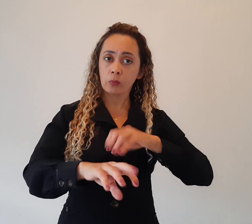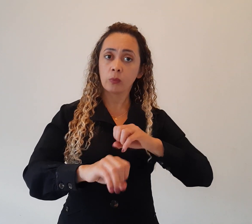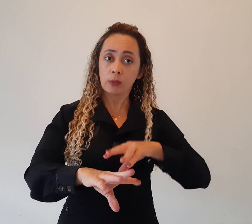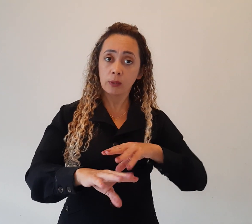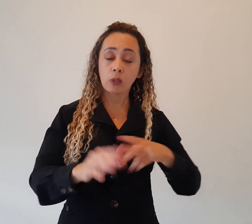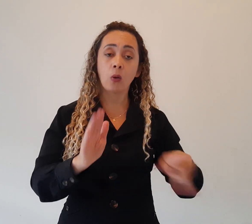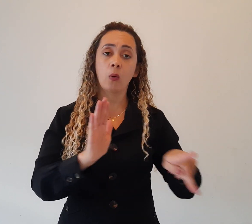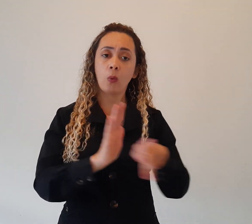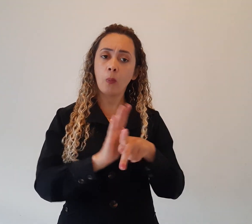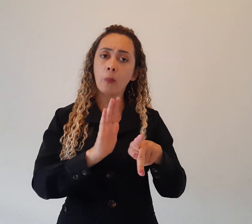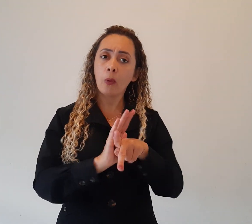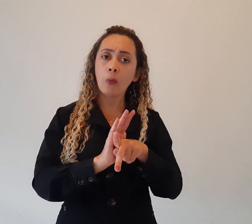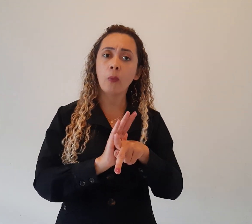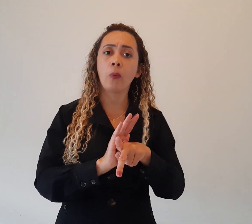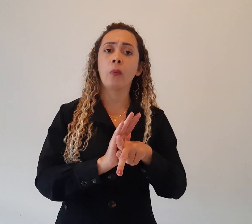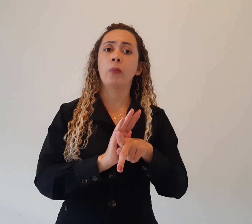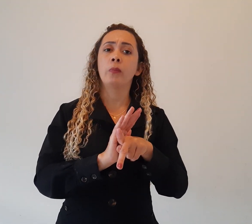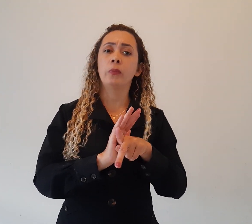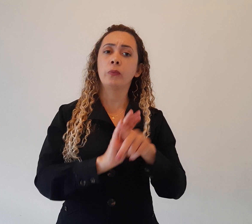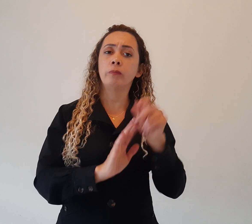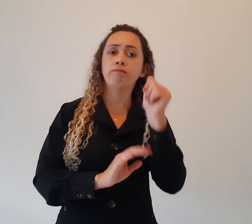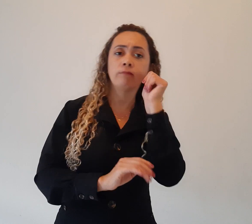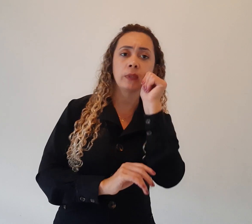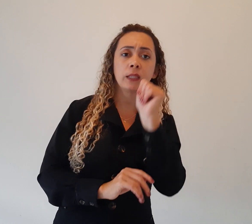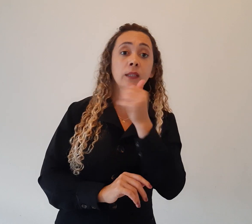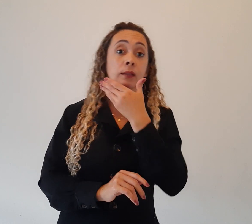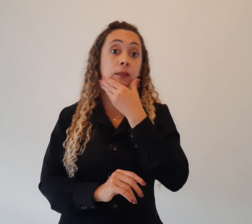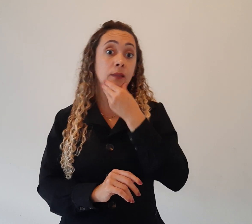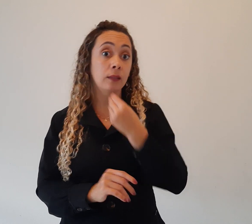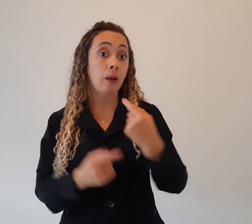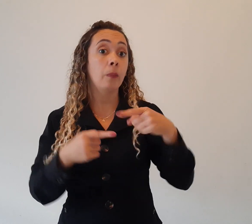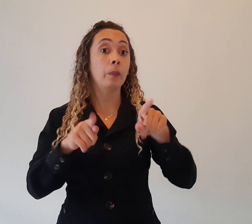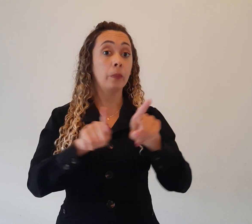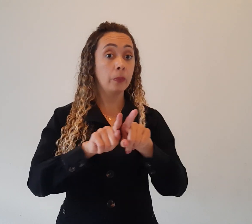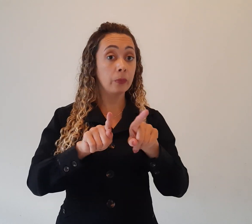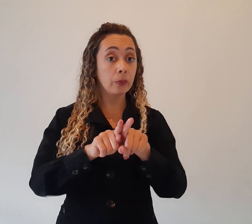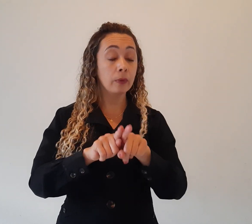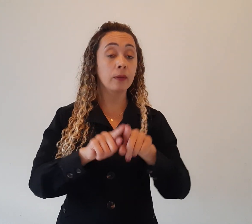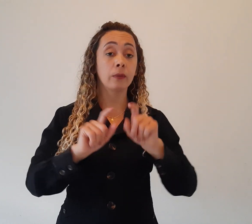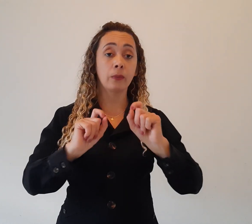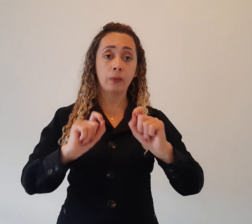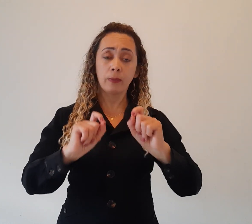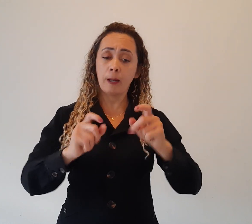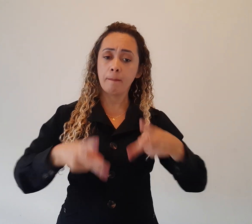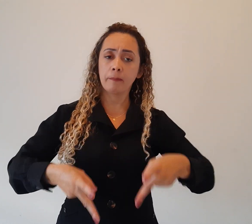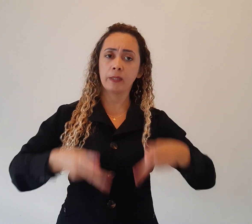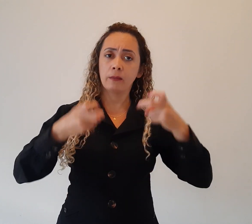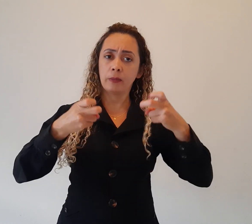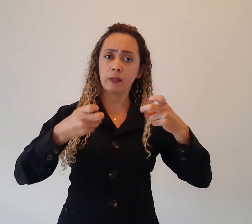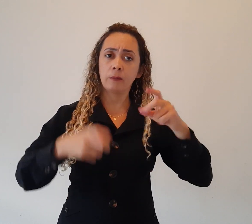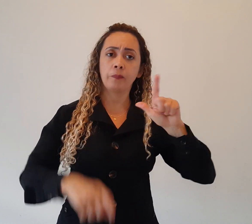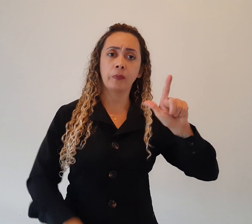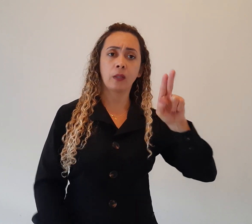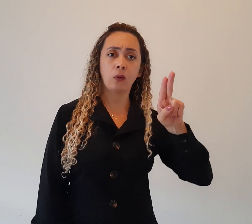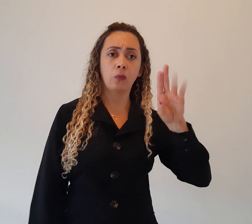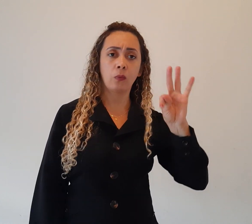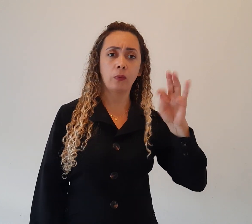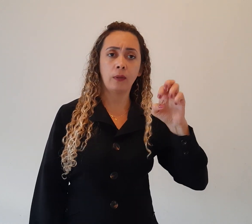e feminina. Porque nós vamos vir lá que o imperio depende de educação para todos, porque todos precisariam vir na